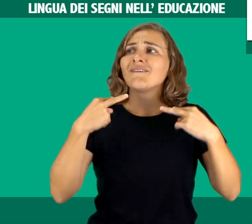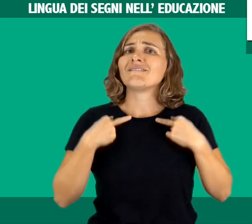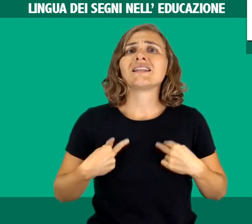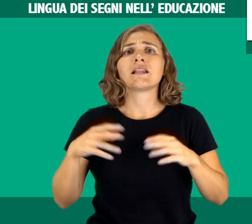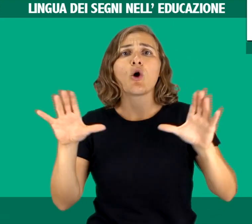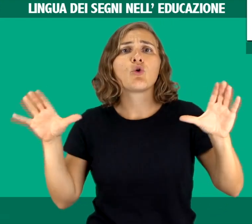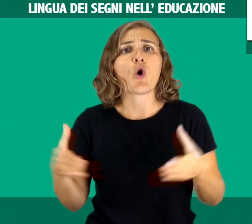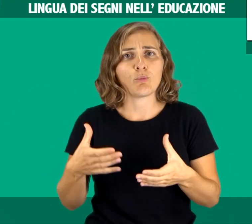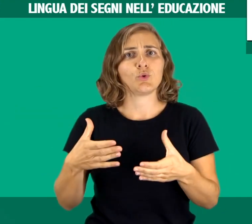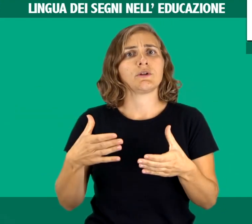comunitaria.